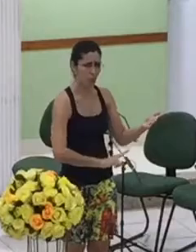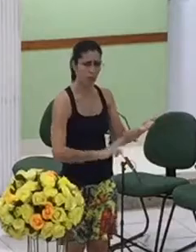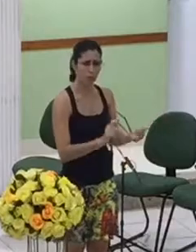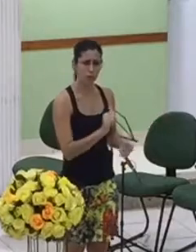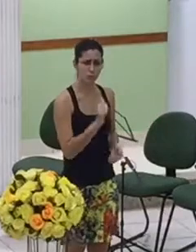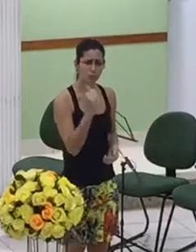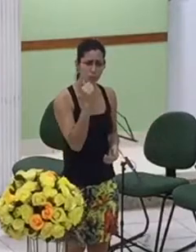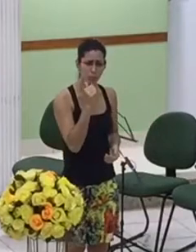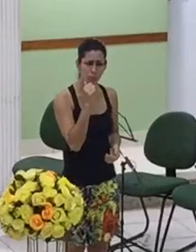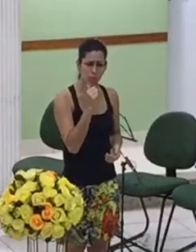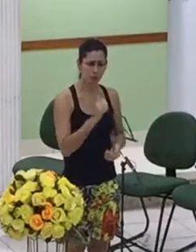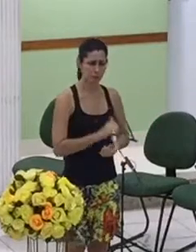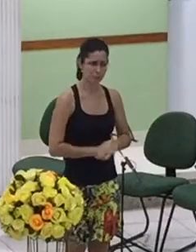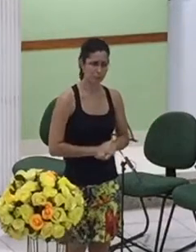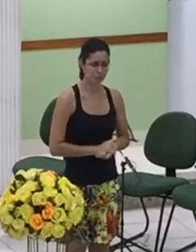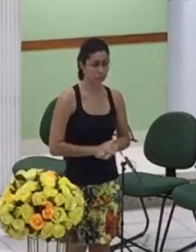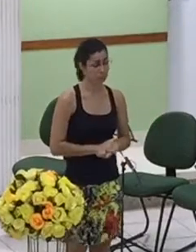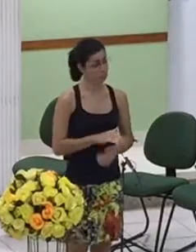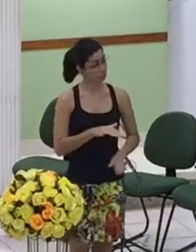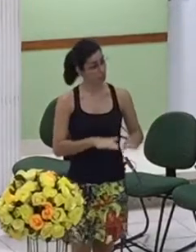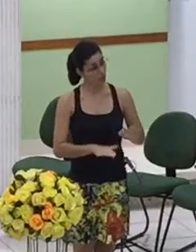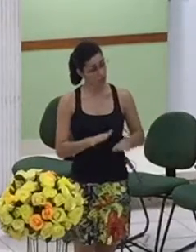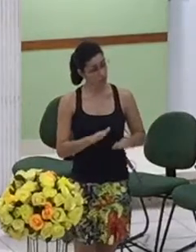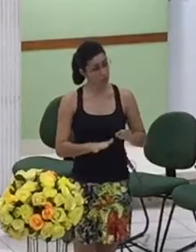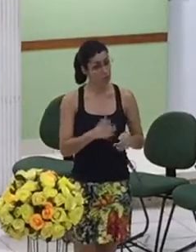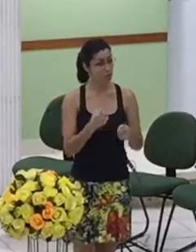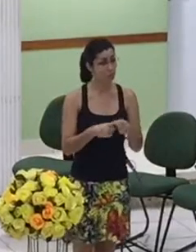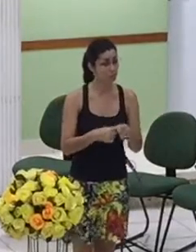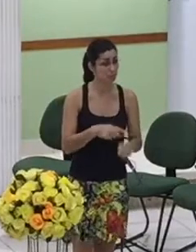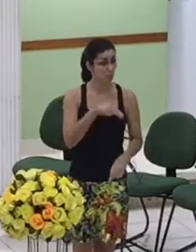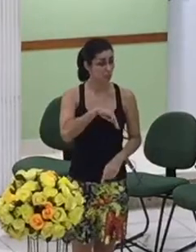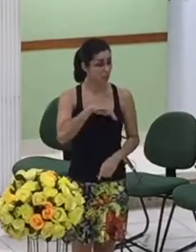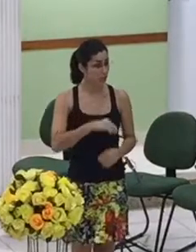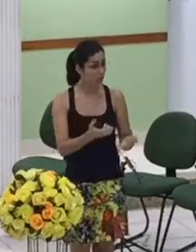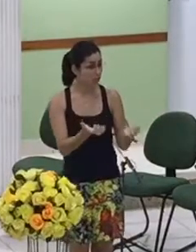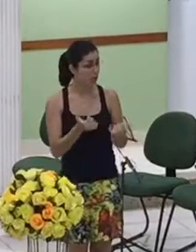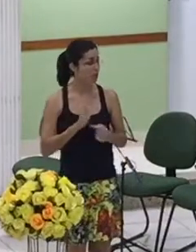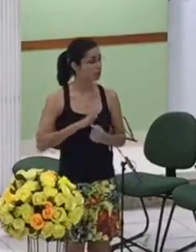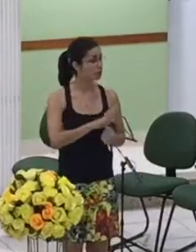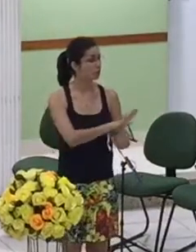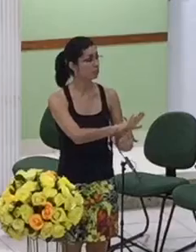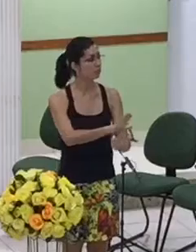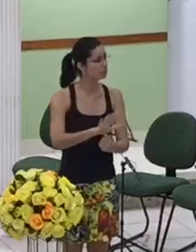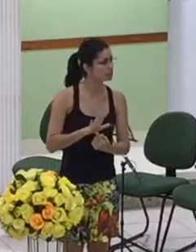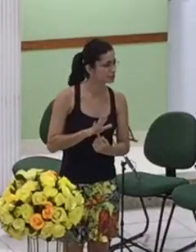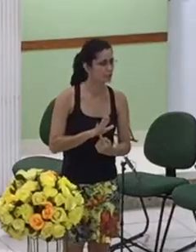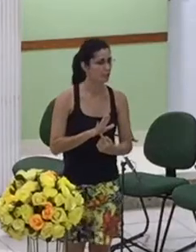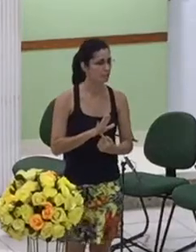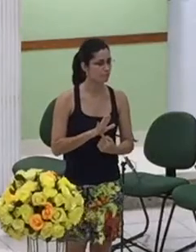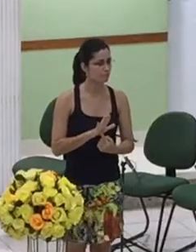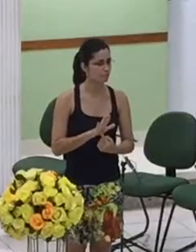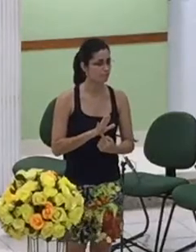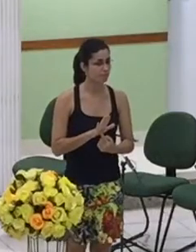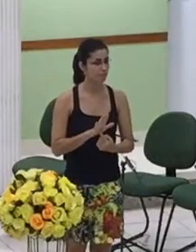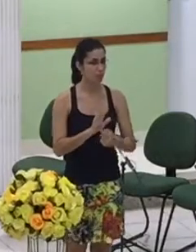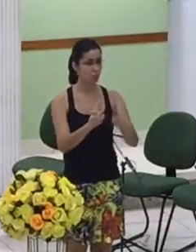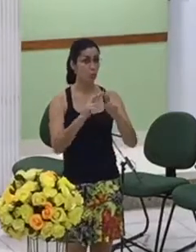talvez porque Mateus quisesse mostrar aos seus leitores que o reino de Deus é diferente